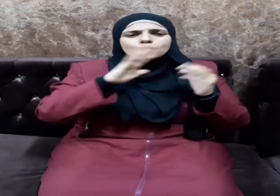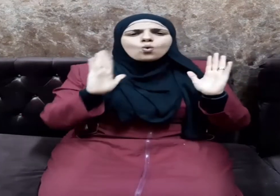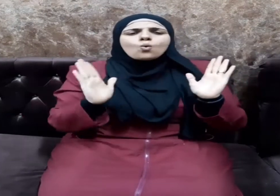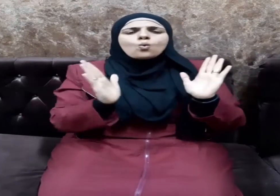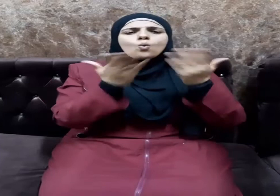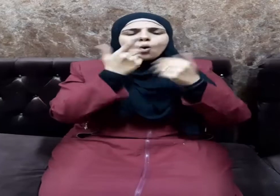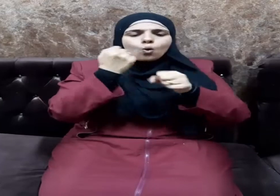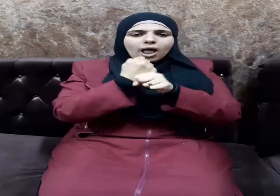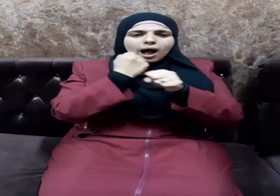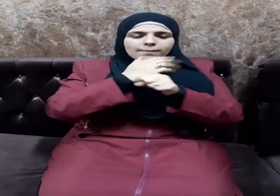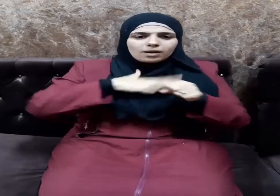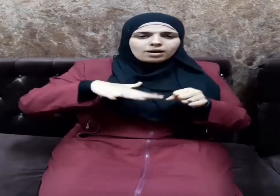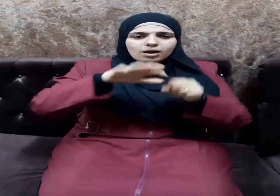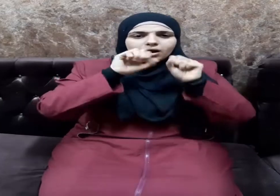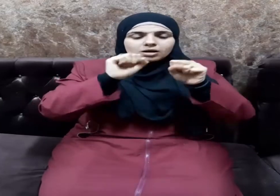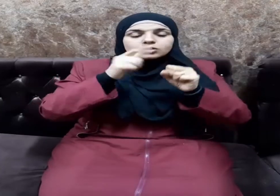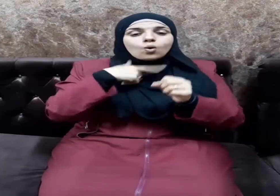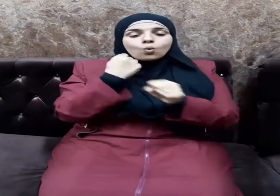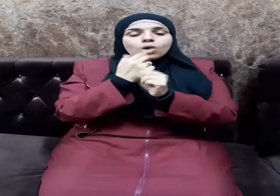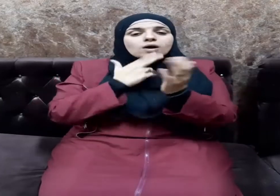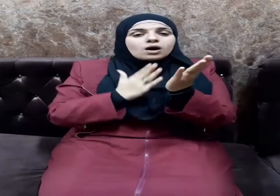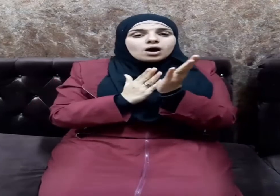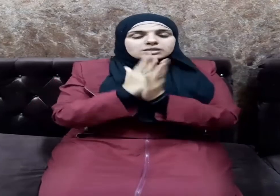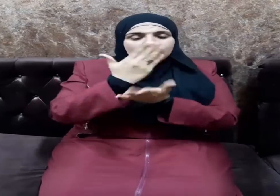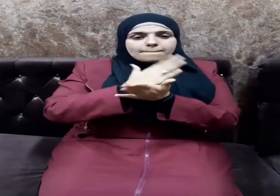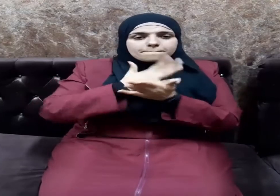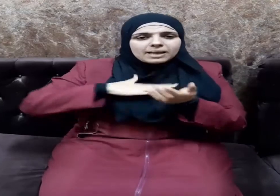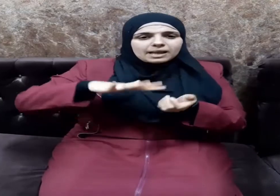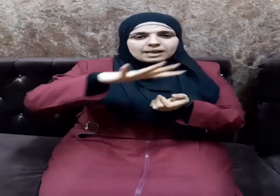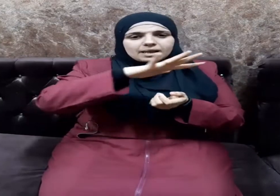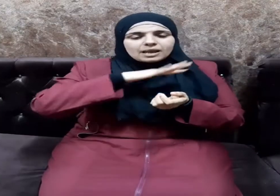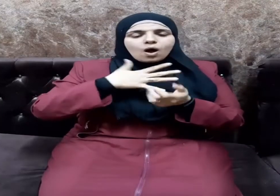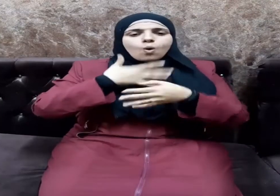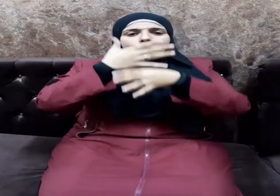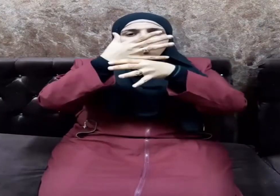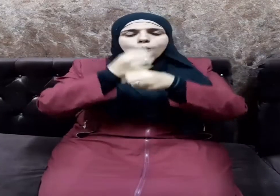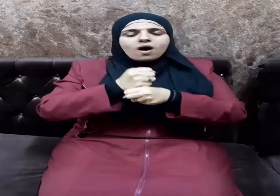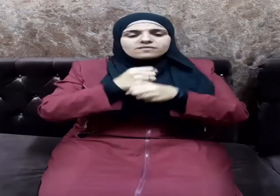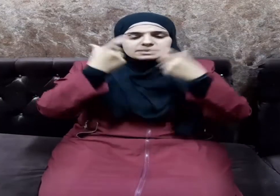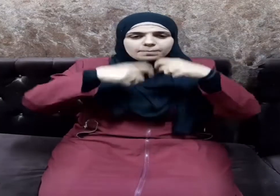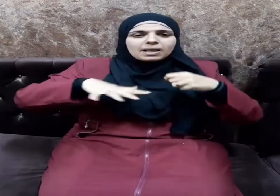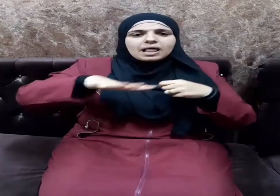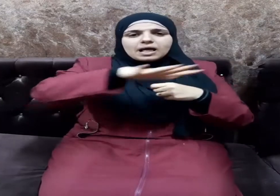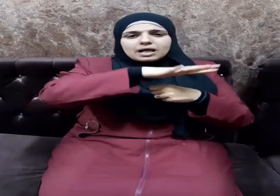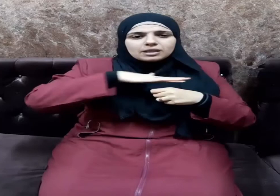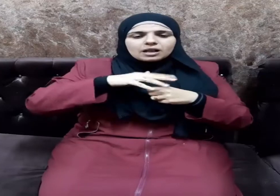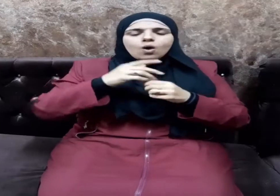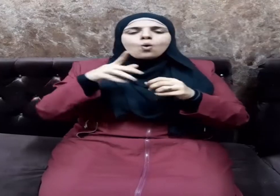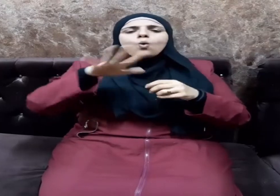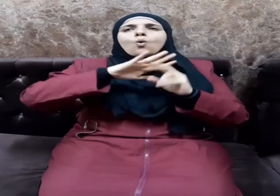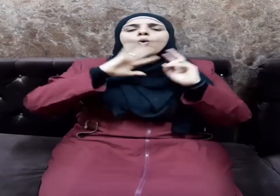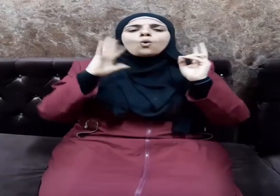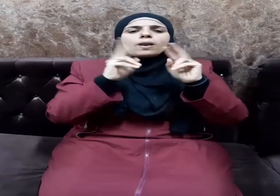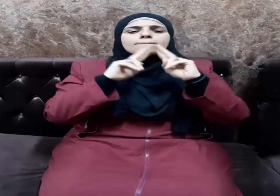شؤوننا وأصلح ذات بيننا واحفظ بلادنا وسائر بلاد